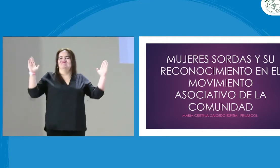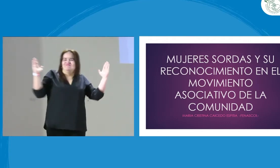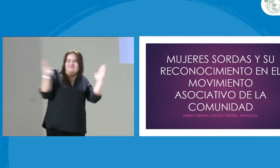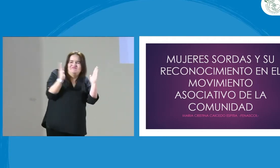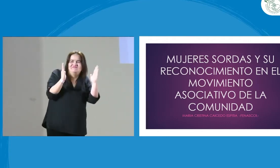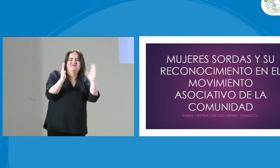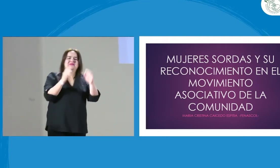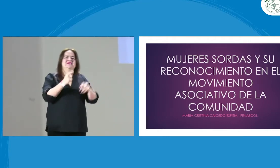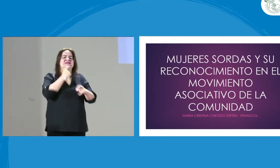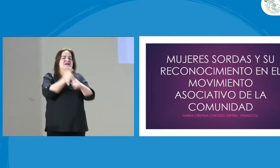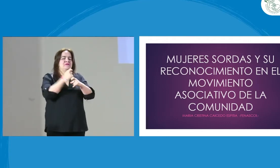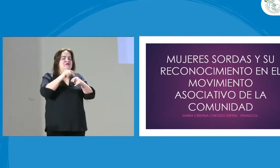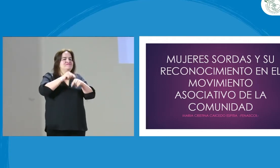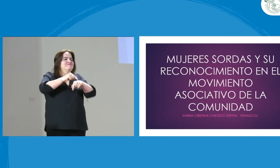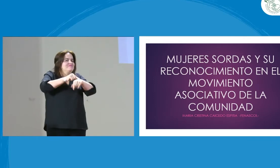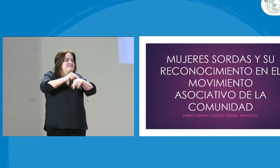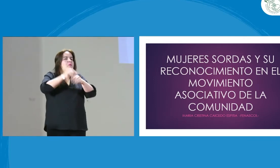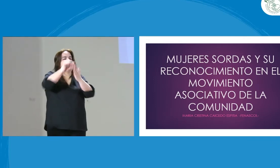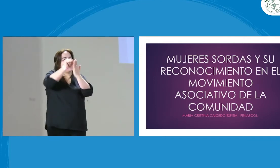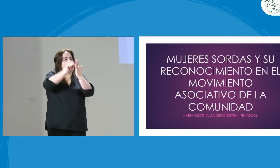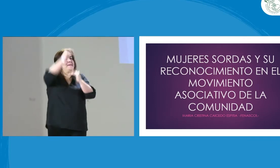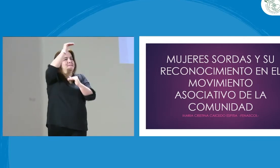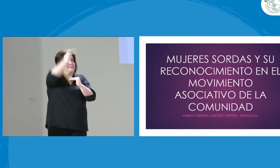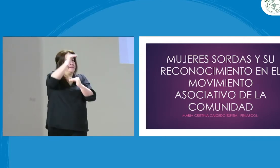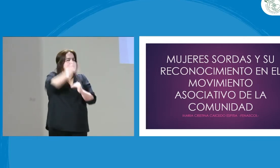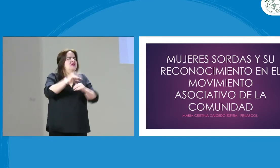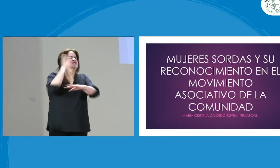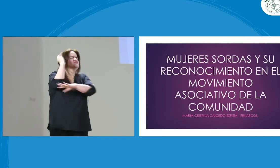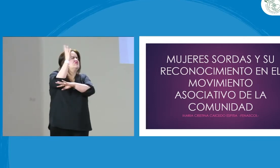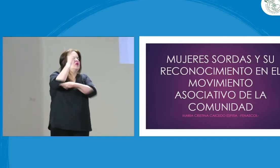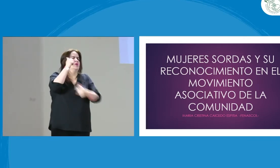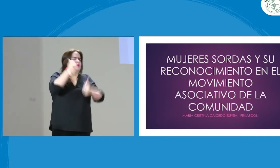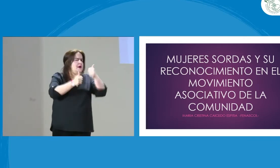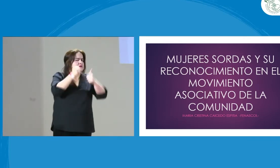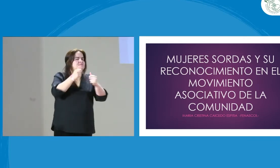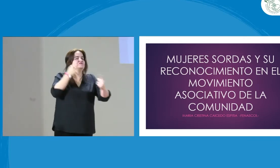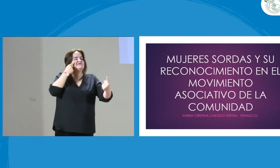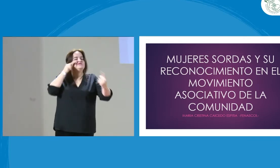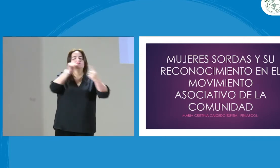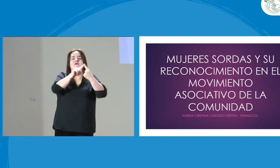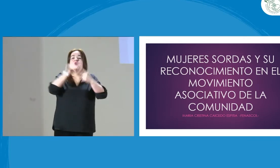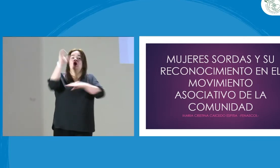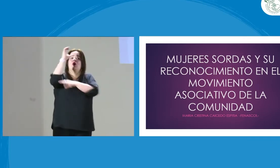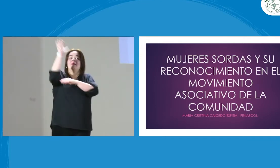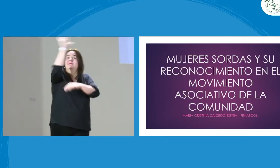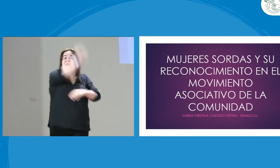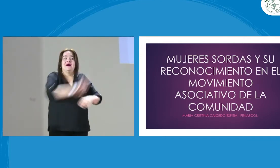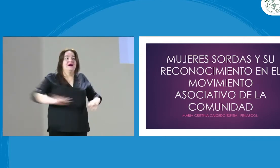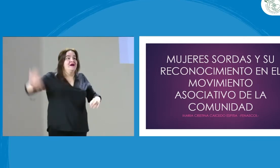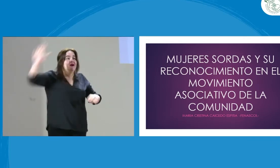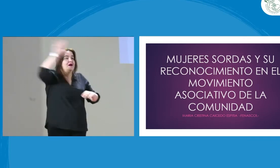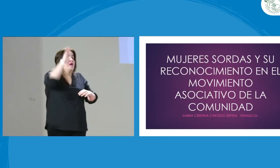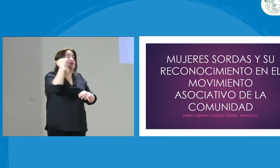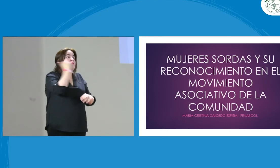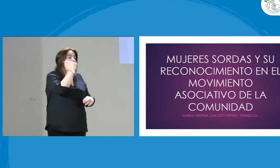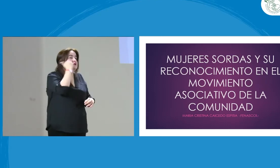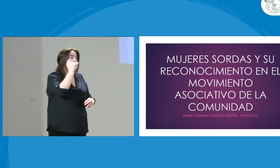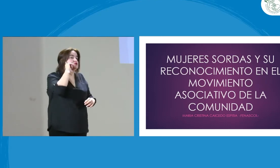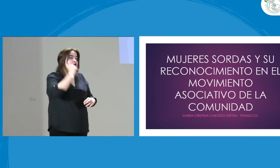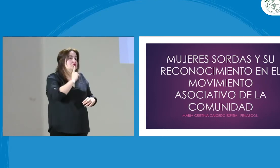conferencia, debo acortarla un poco por temas de tiempo. Debemos acortar el programa, pero no importa. Vamos a iniciar con